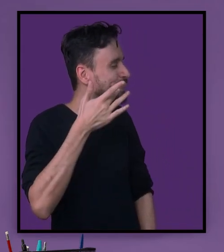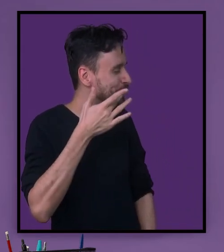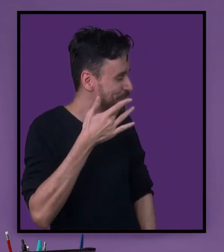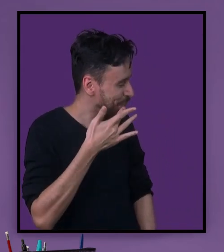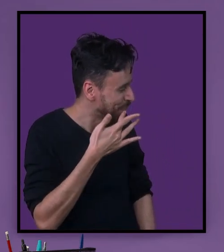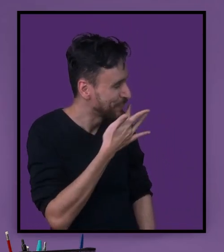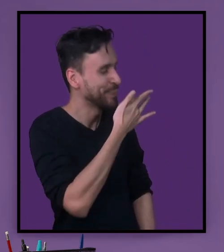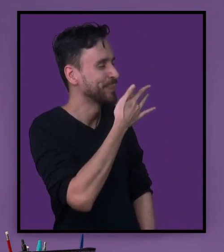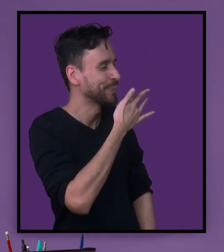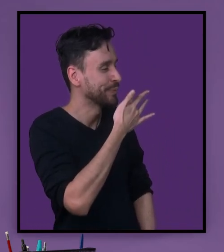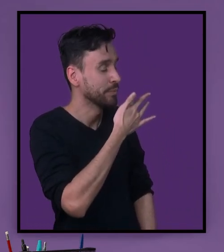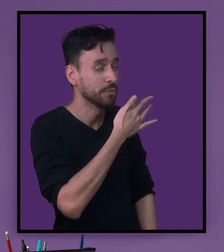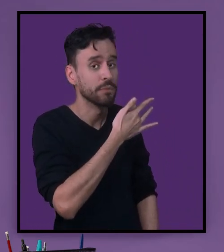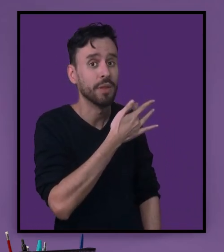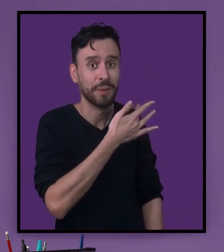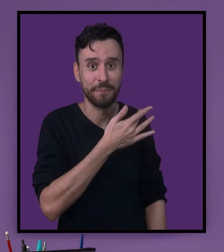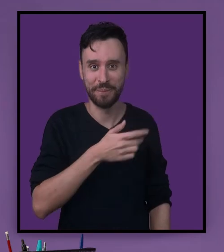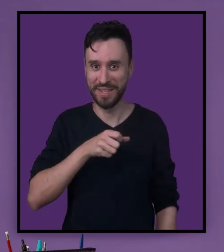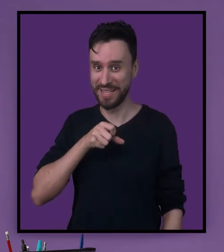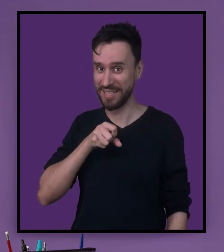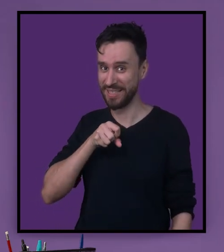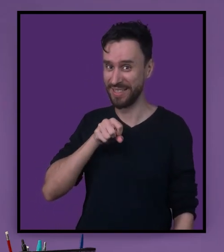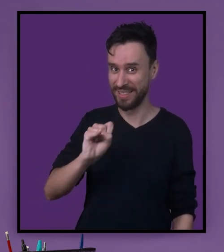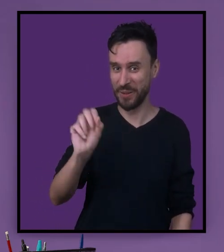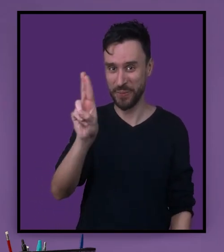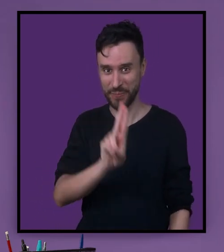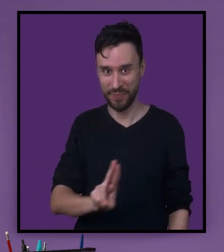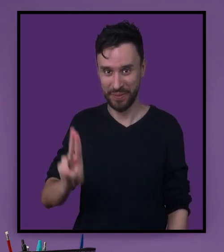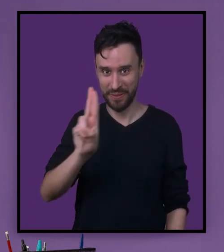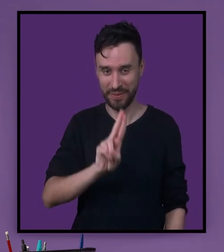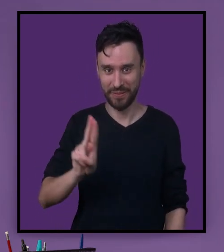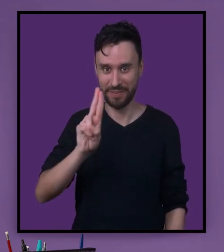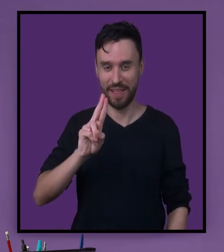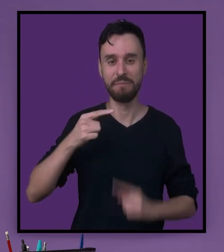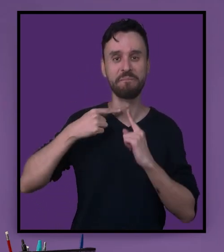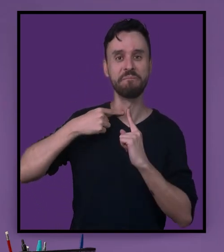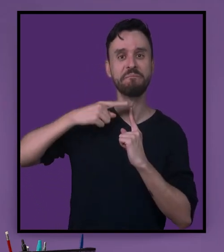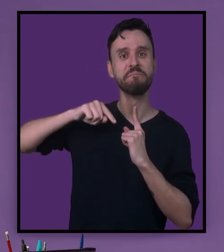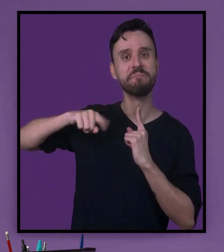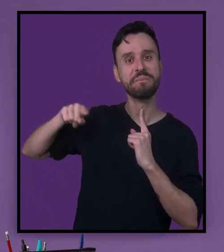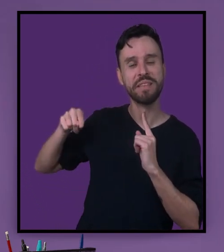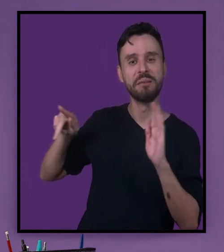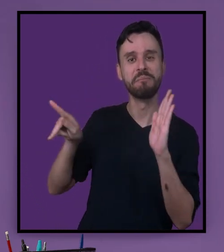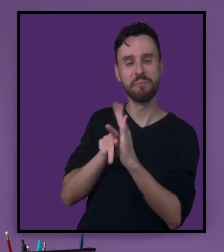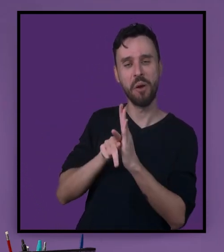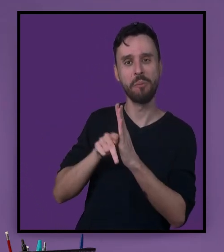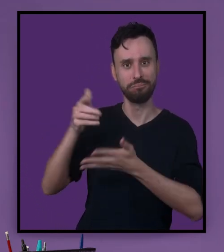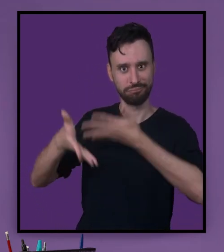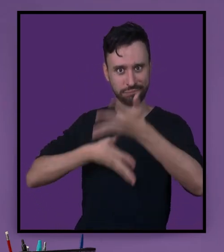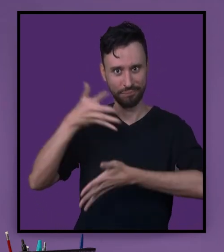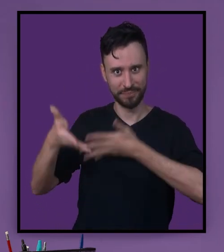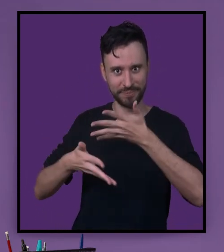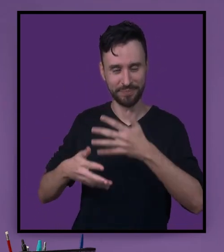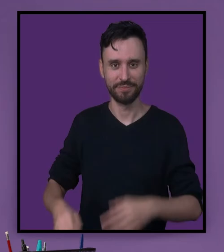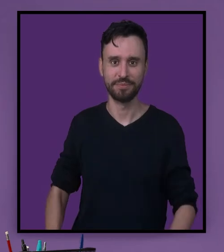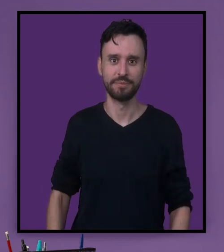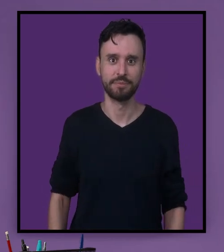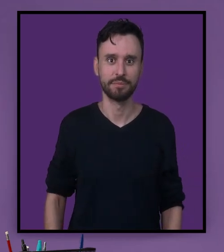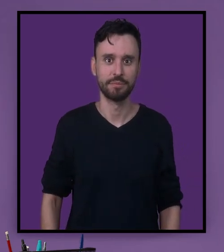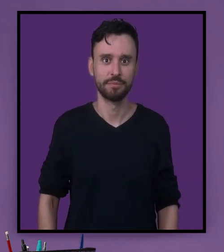Mas, se formos colocar o tom que foi o que dizer, a resposta seria, esta macarronada está